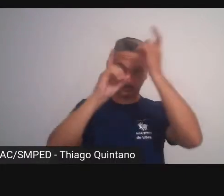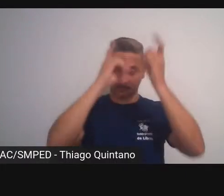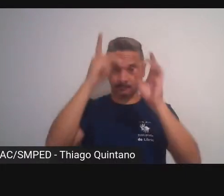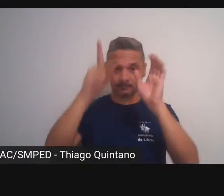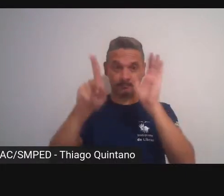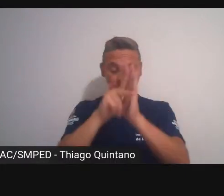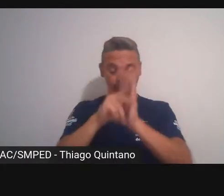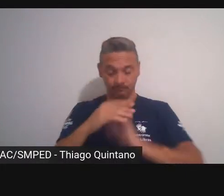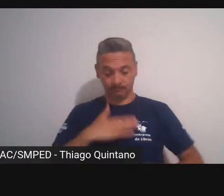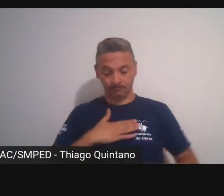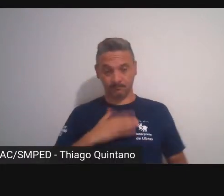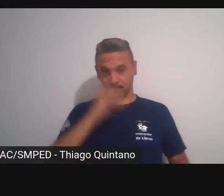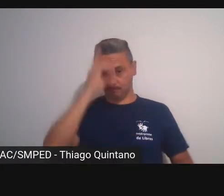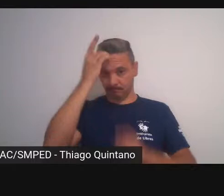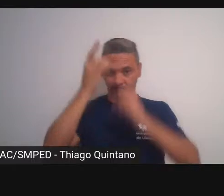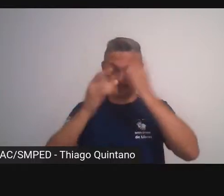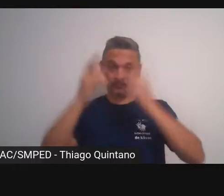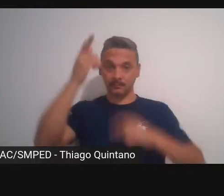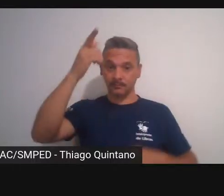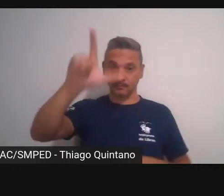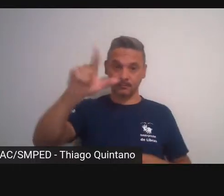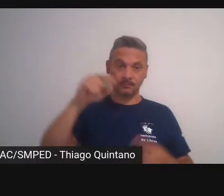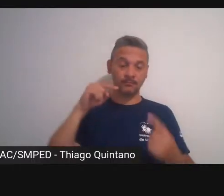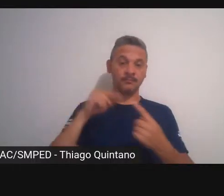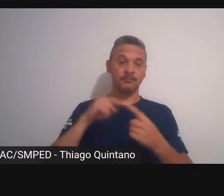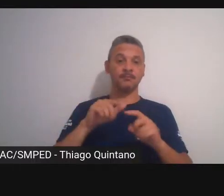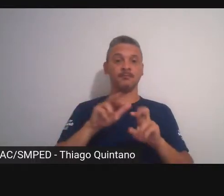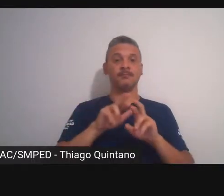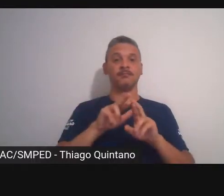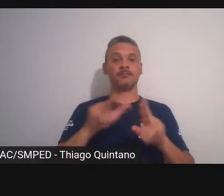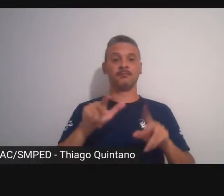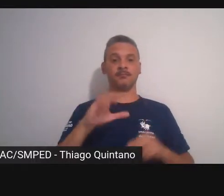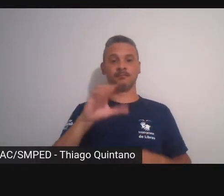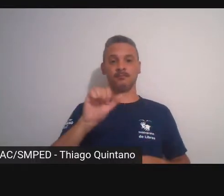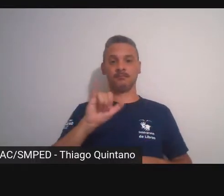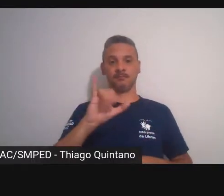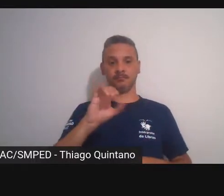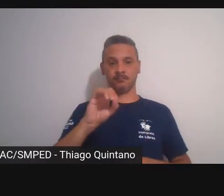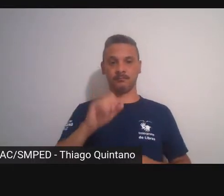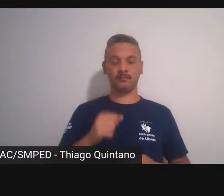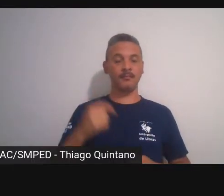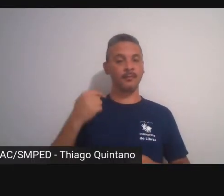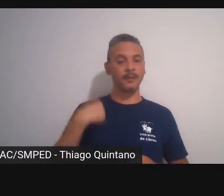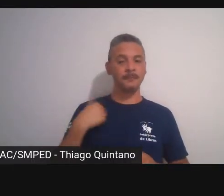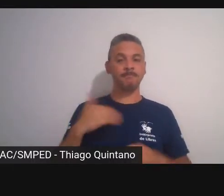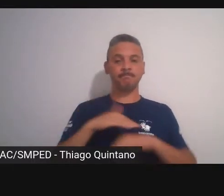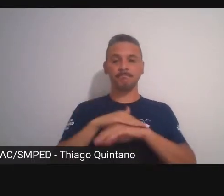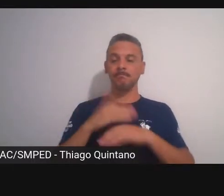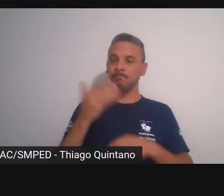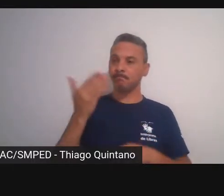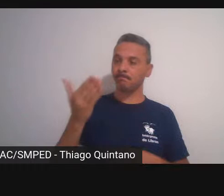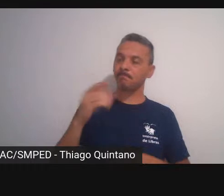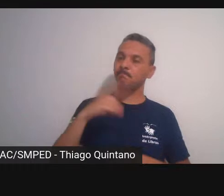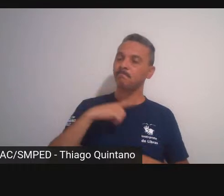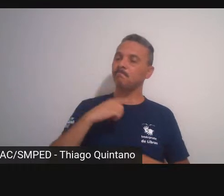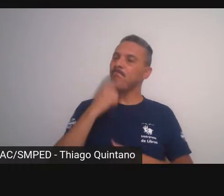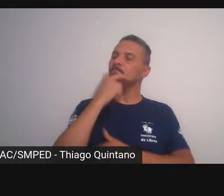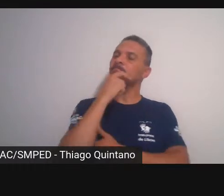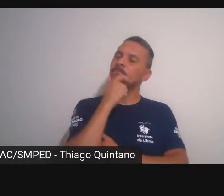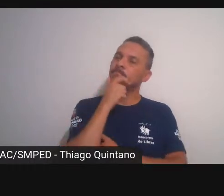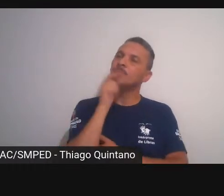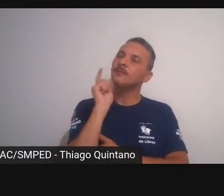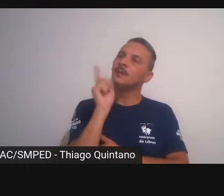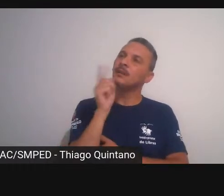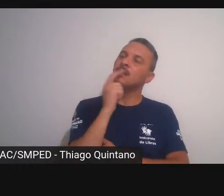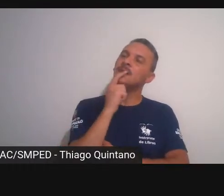é uma outra é um outro lado do Caio é quando eu deparei com os heterônimos do Fernando Pessoa eu falei olha